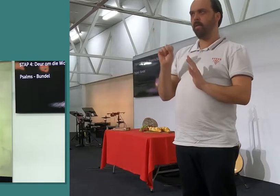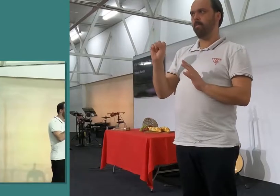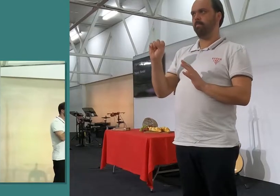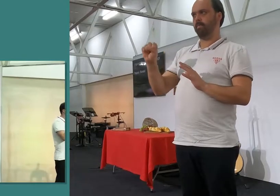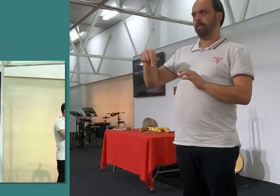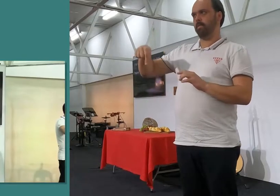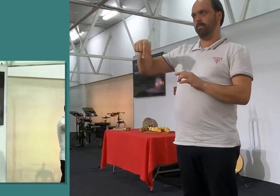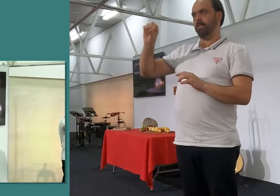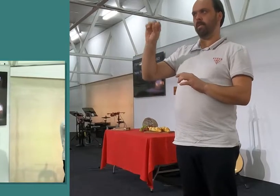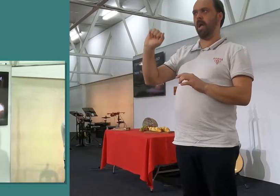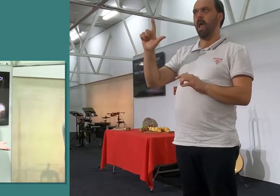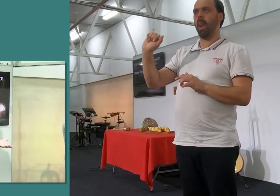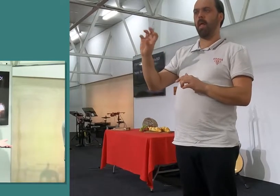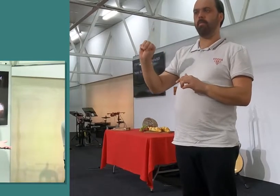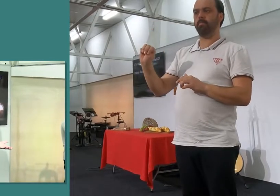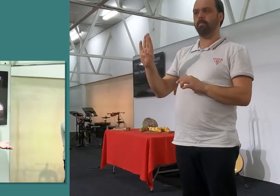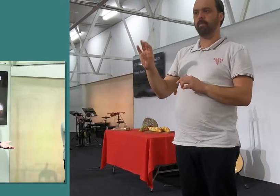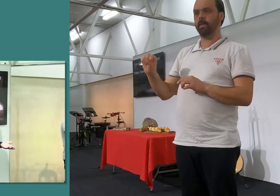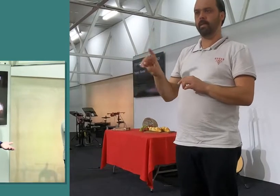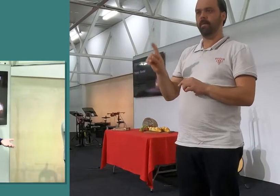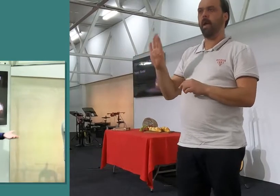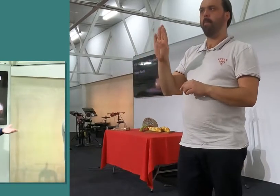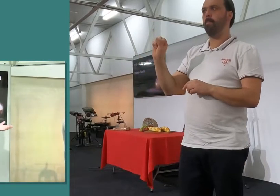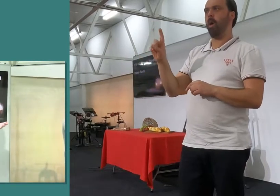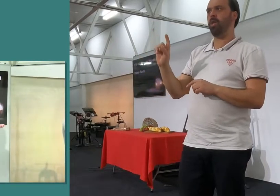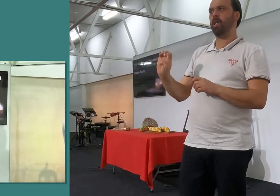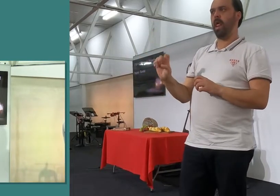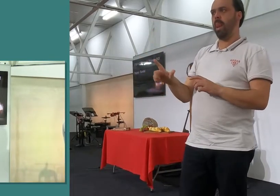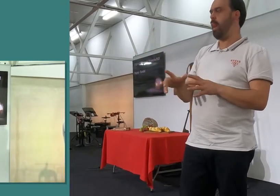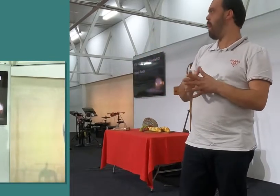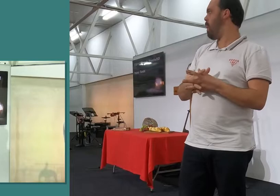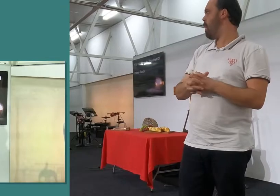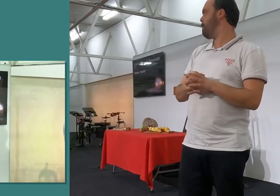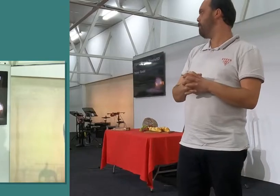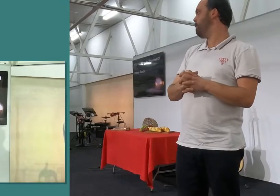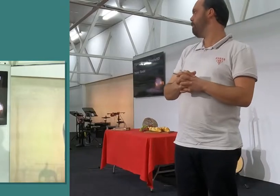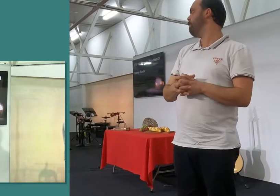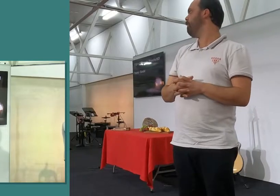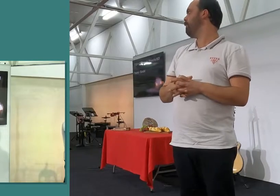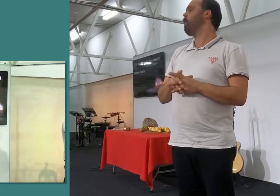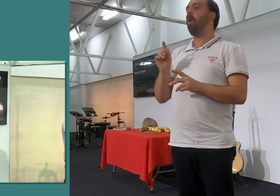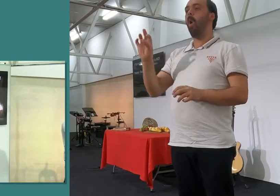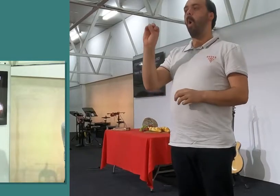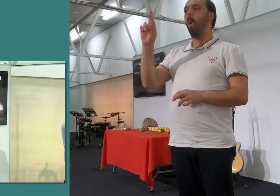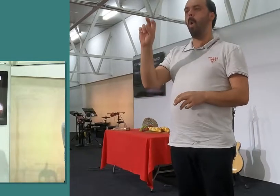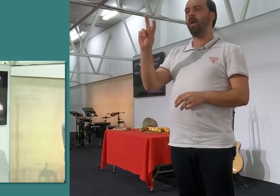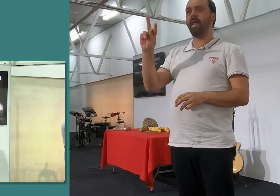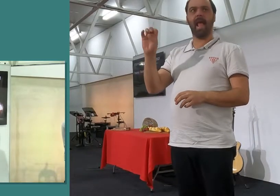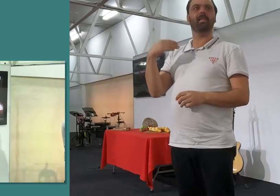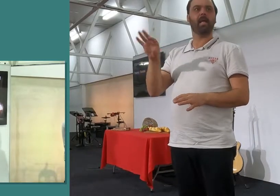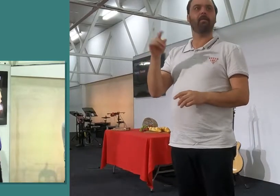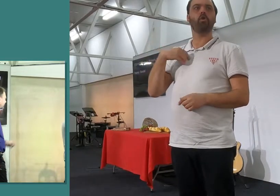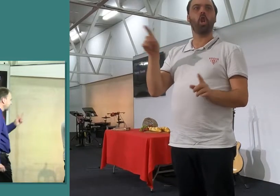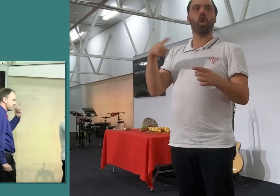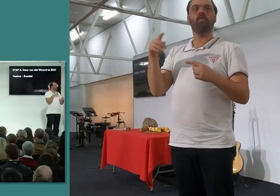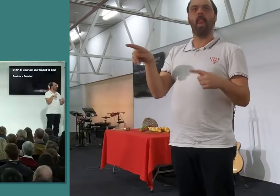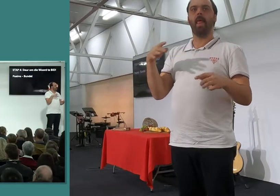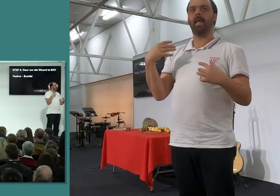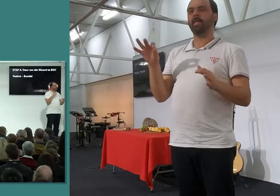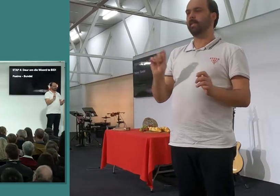Heere, wat jy neergeskryf het, wat ons sing, Kenneth en Karn gaan in, ons, wel, die orkest gaan vir ons een nieuwe lied sing, wat Kenneth geskryf het, na aanleiding